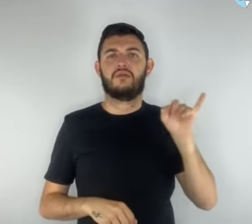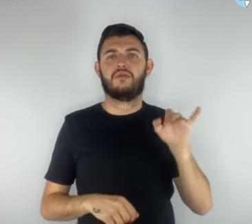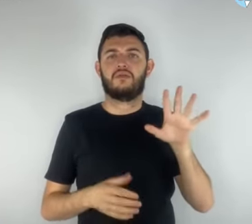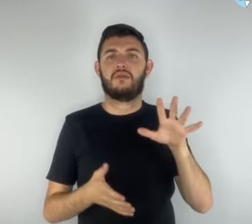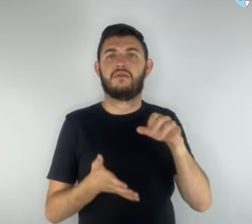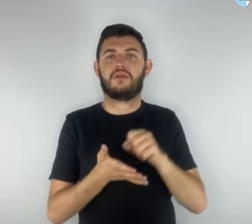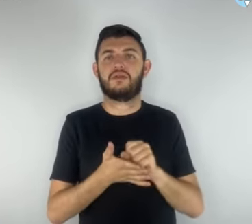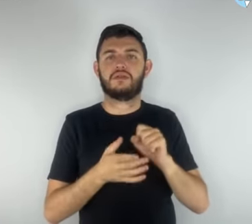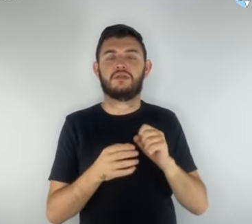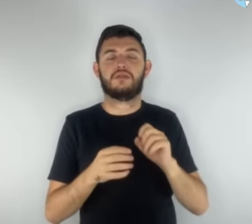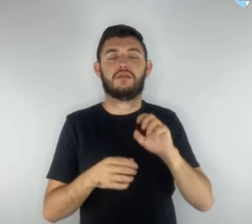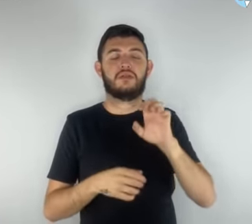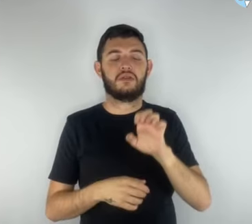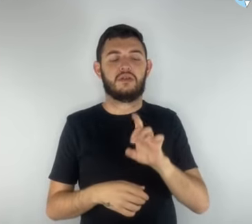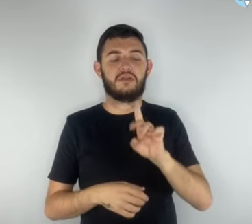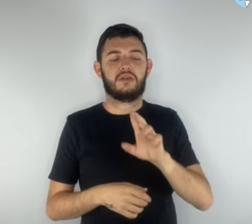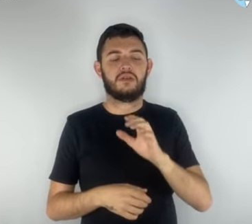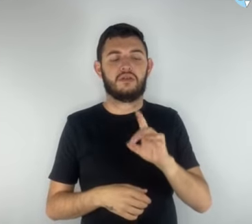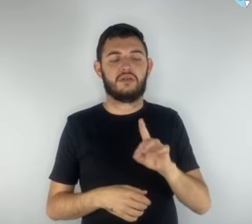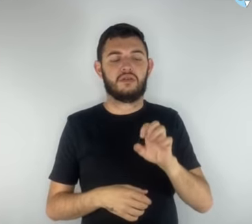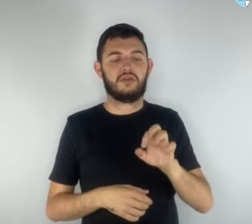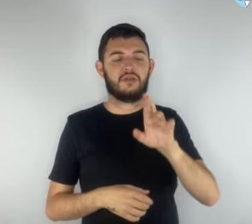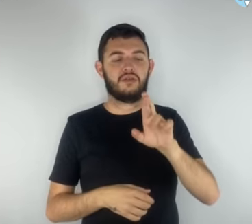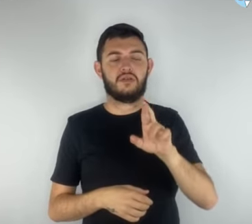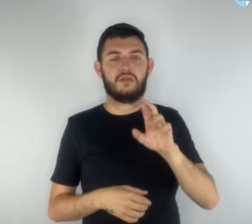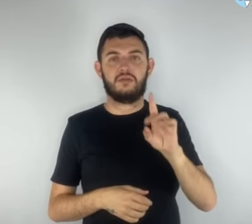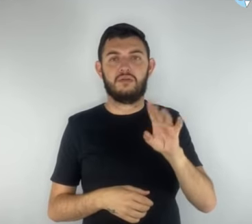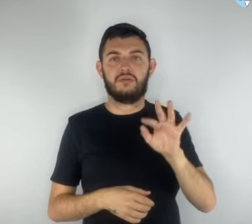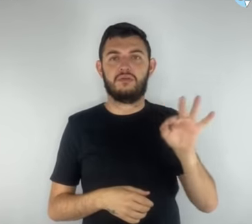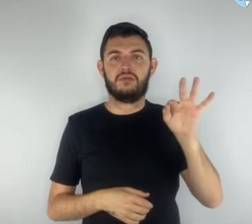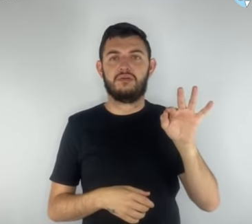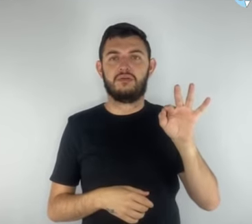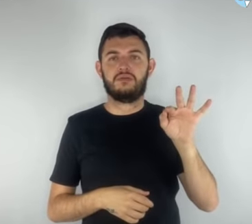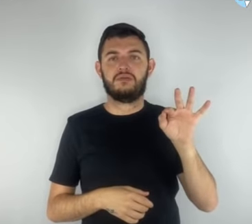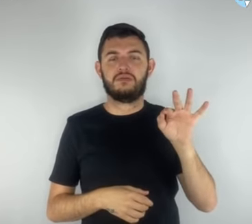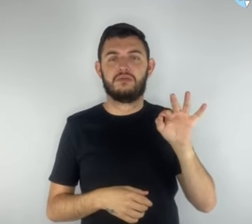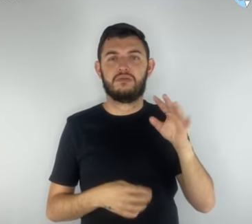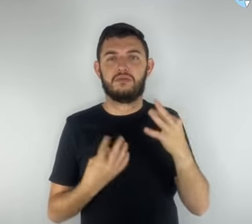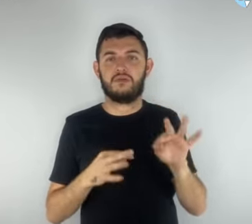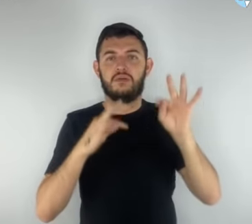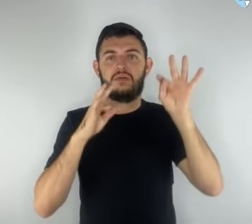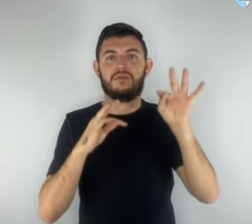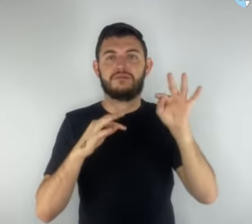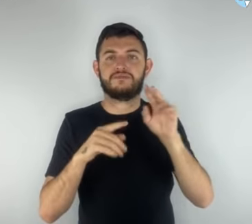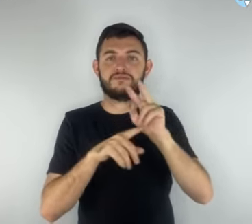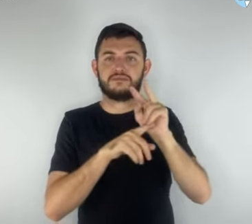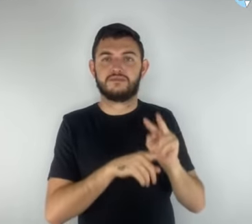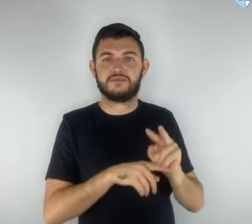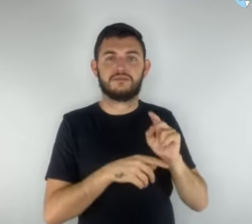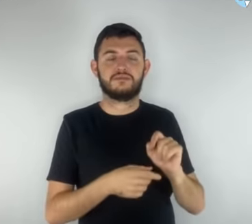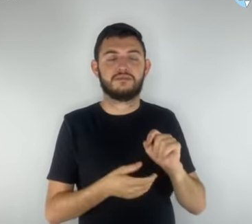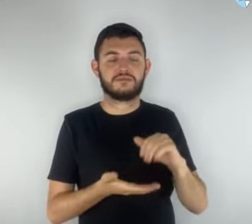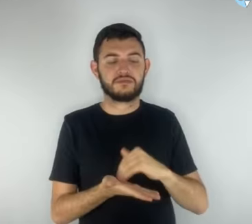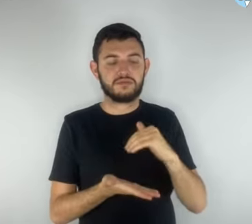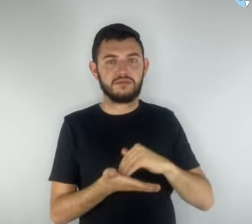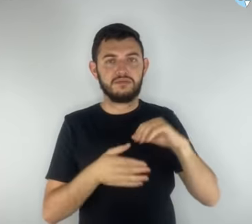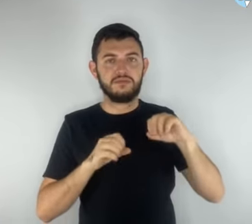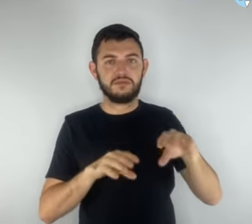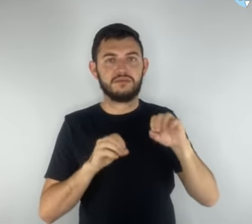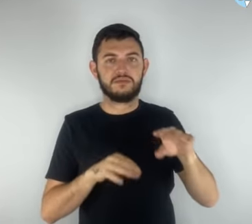EducarDF Digital, foi cedido pela Secretaria de Educação de São Paulo. Segundo Solange, ao